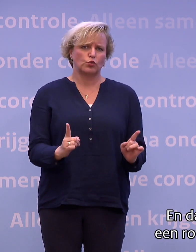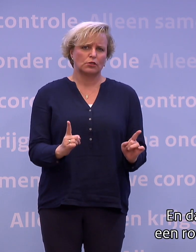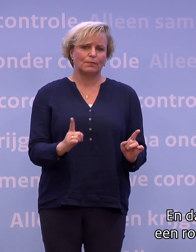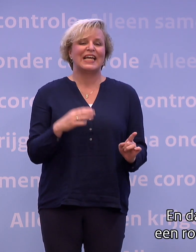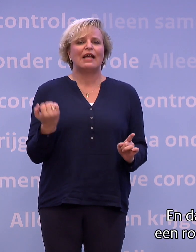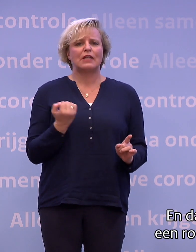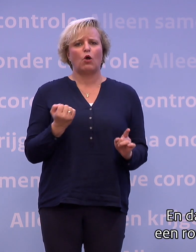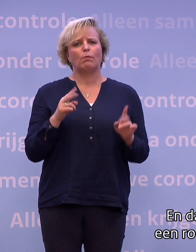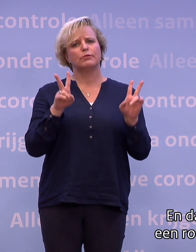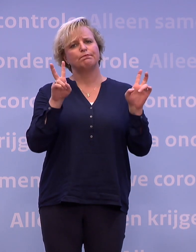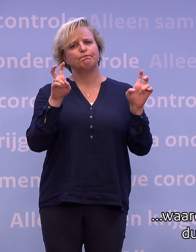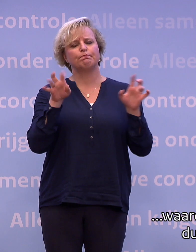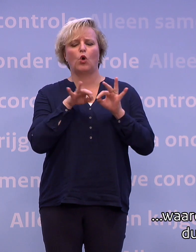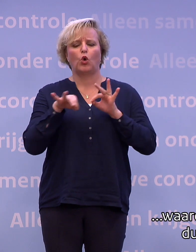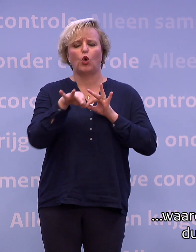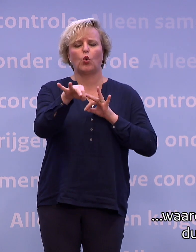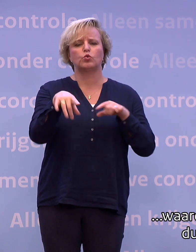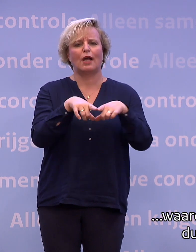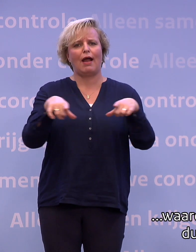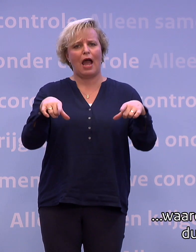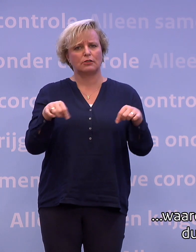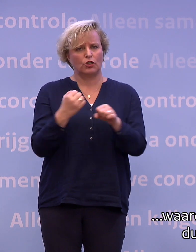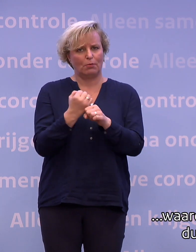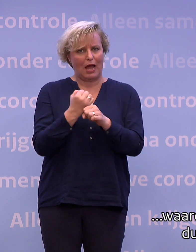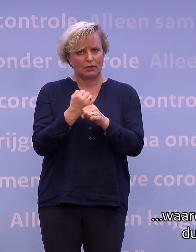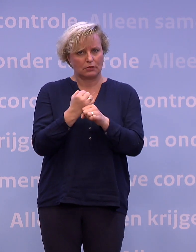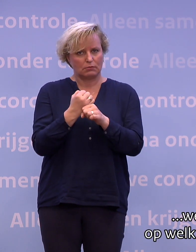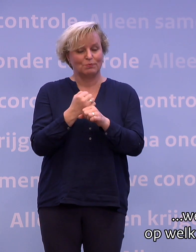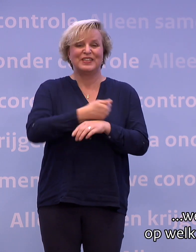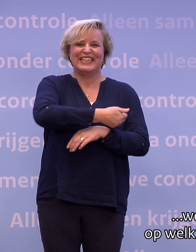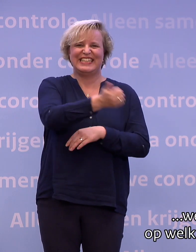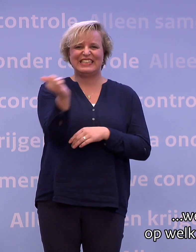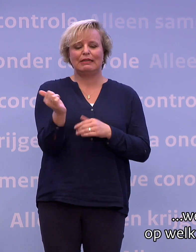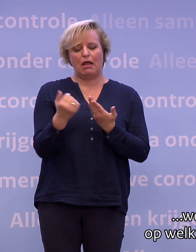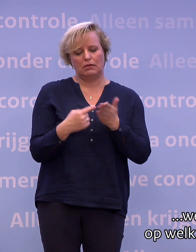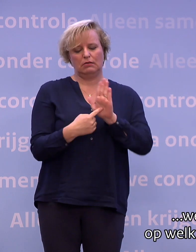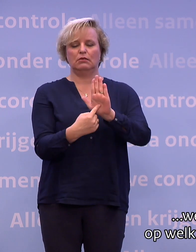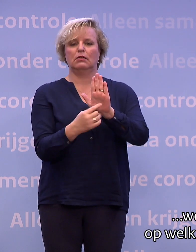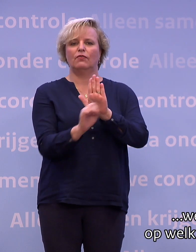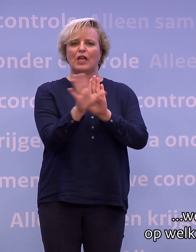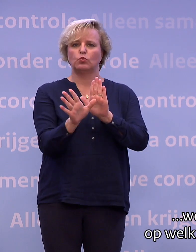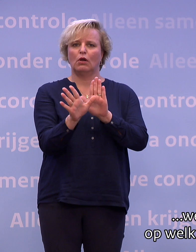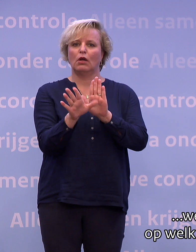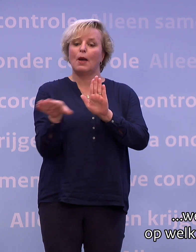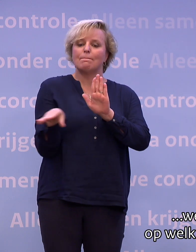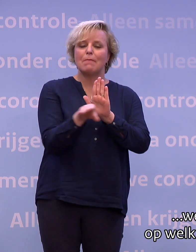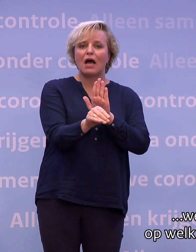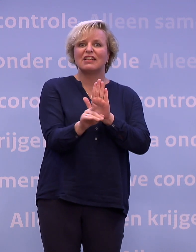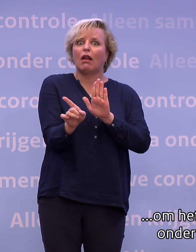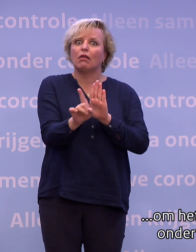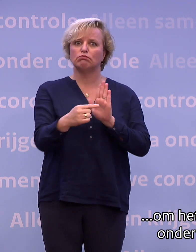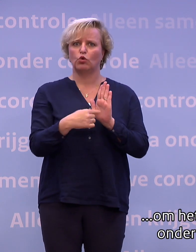we een routekaart gemaakt waarop we voor iedereen duidelijk maken welke maatregelen op welk moment nodig zijn